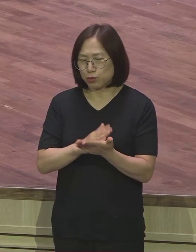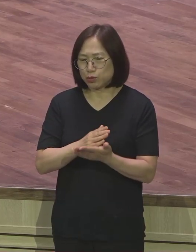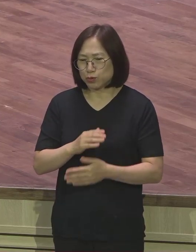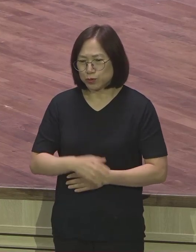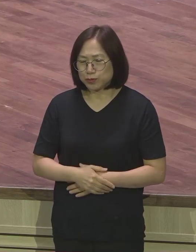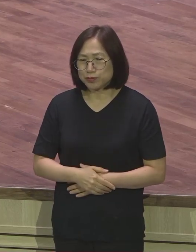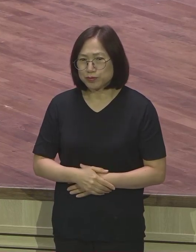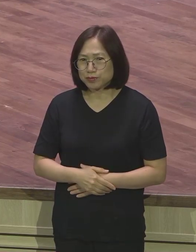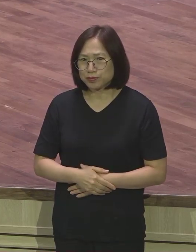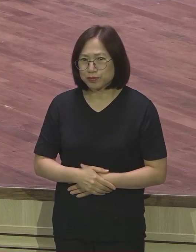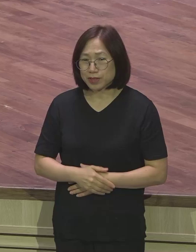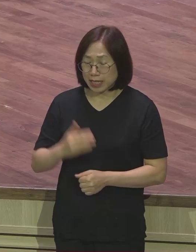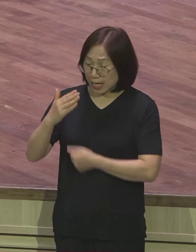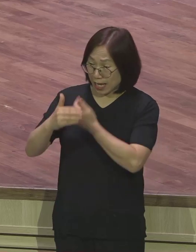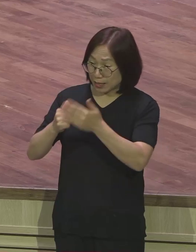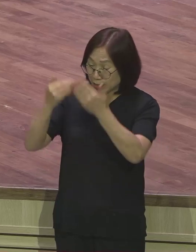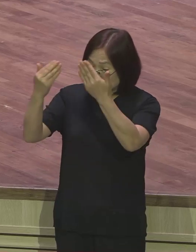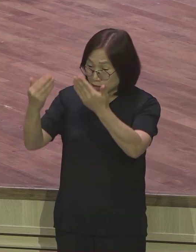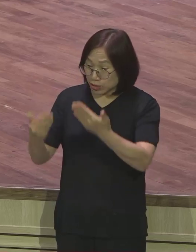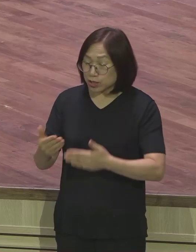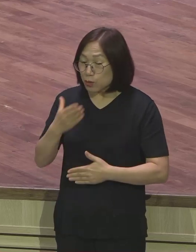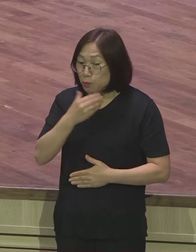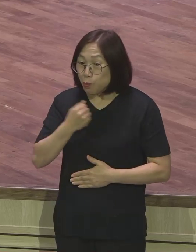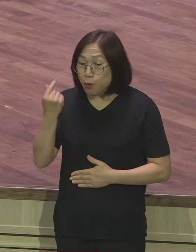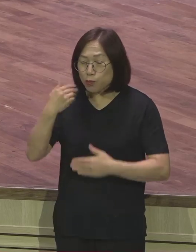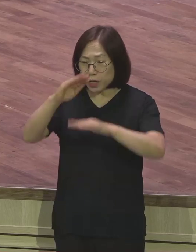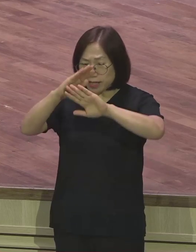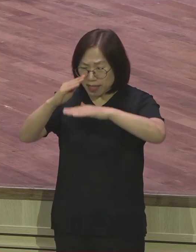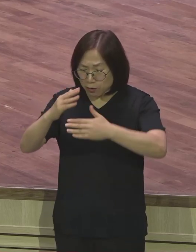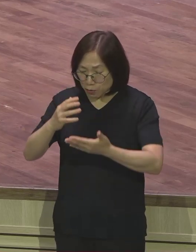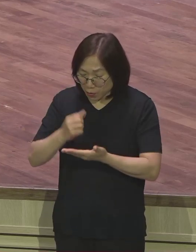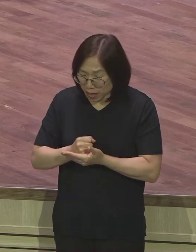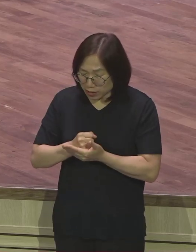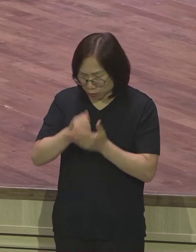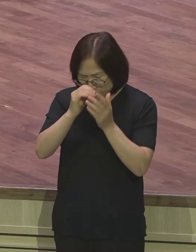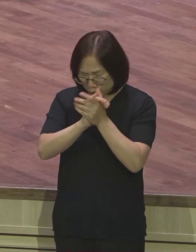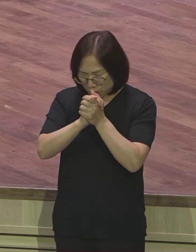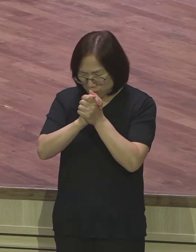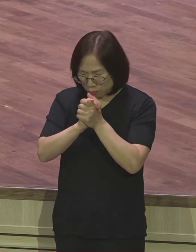하나님이 주신 이 복음의 내용을 가지고만 기도해도 시간이 모자랍니다